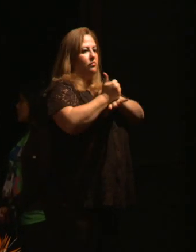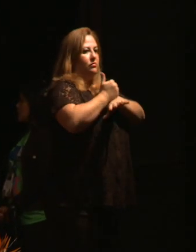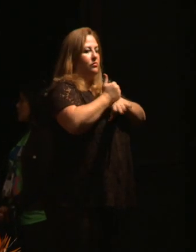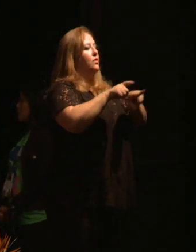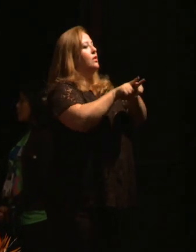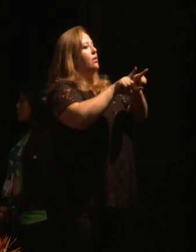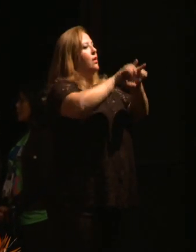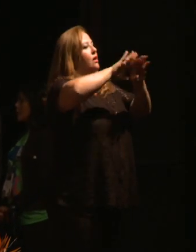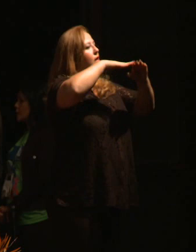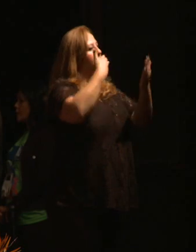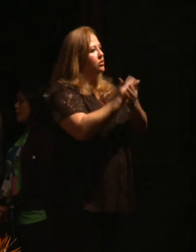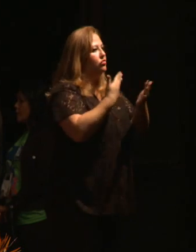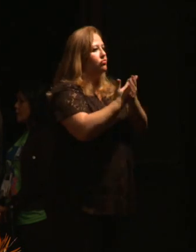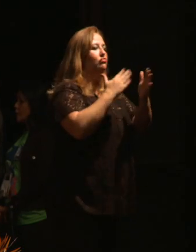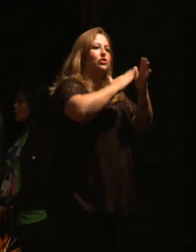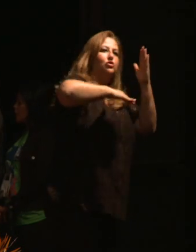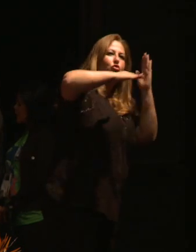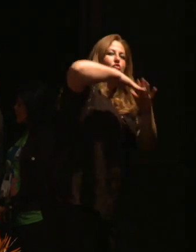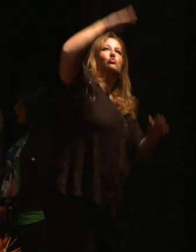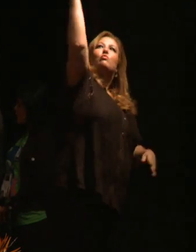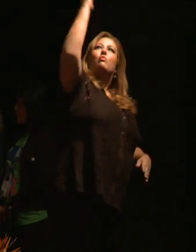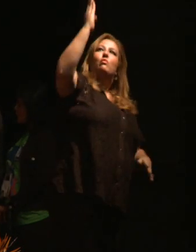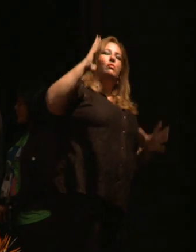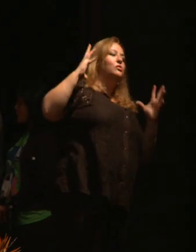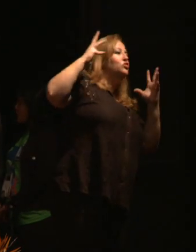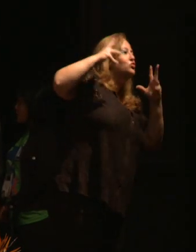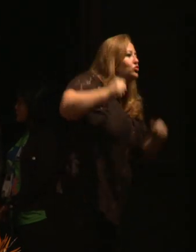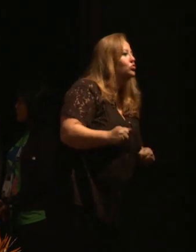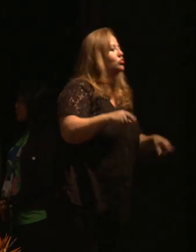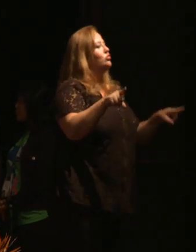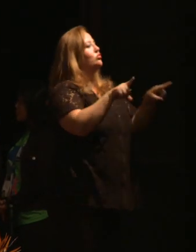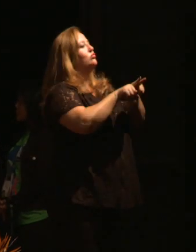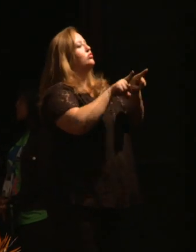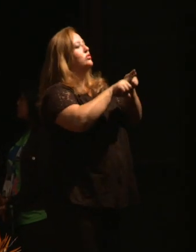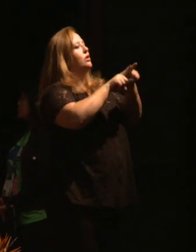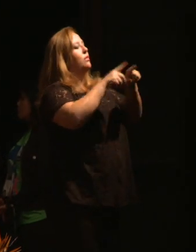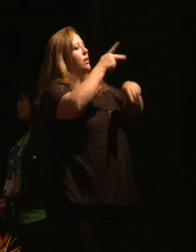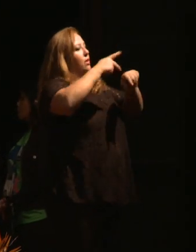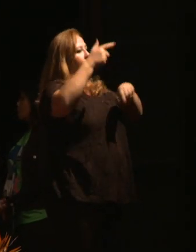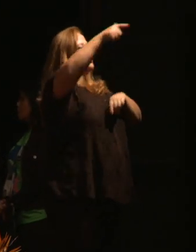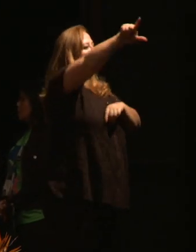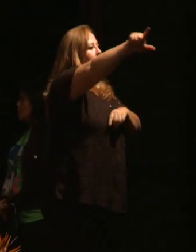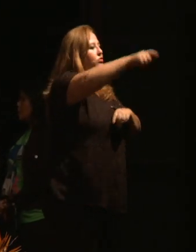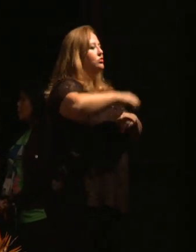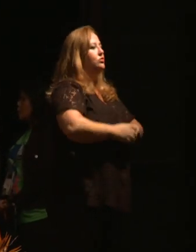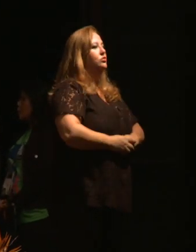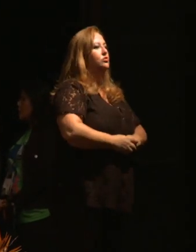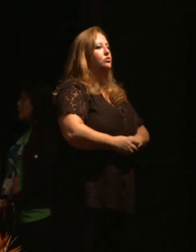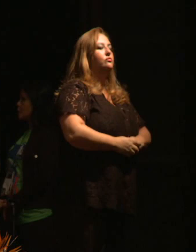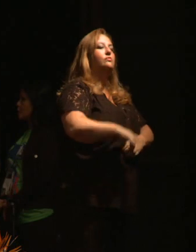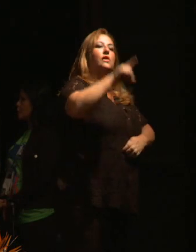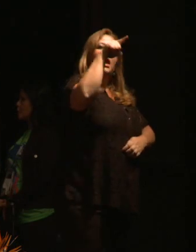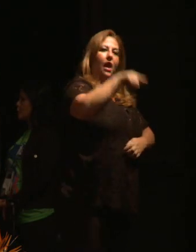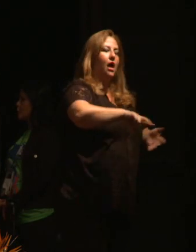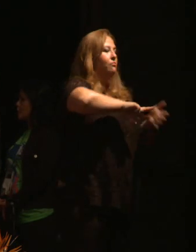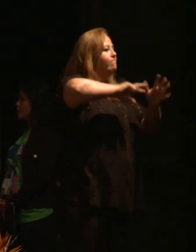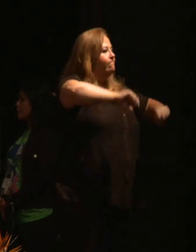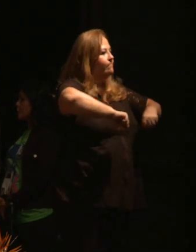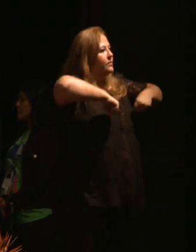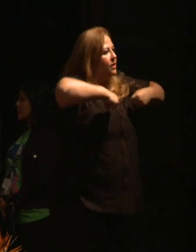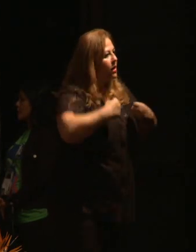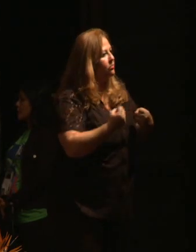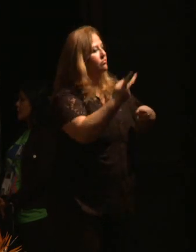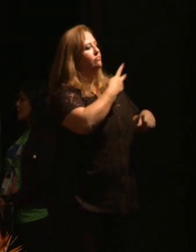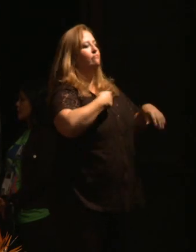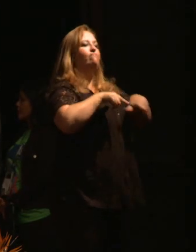estudantes vindos de todos os cantos do país e também do exterior, isto revigora a